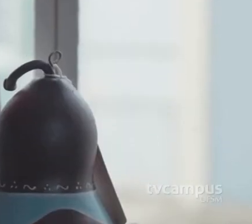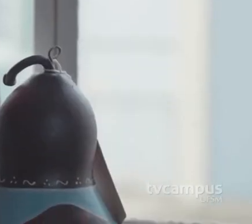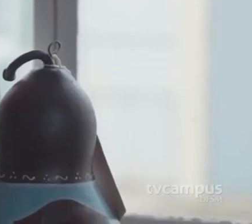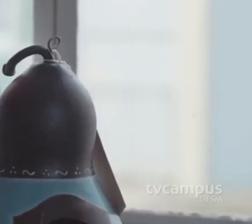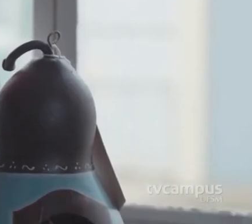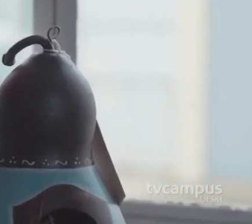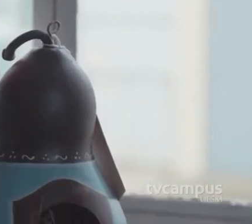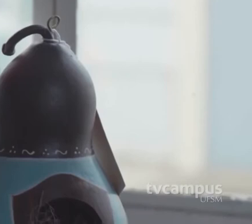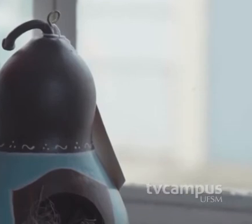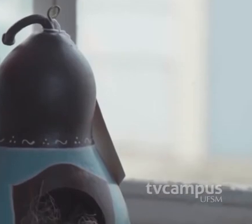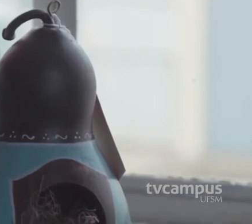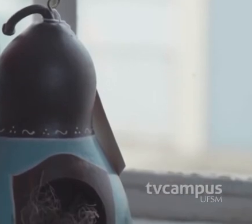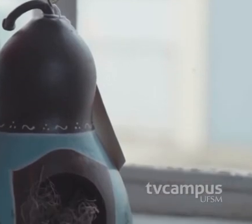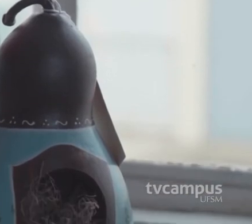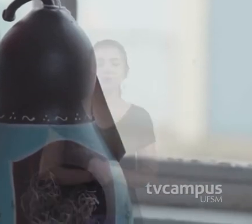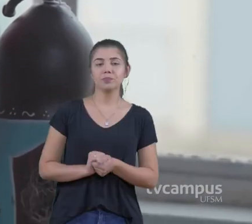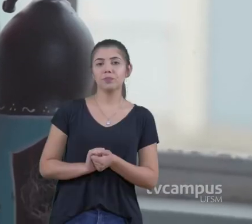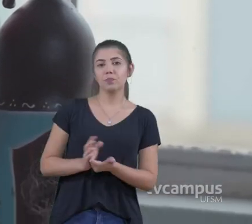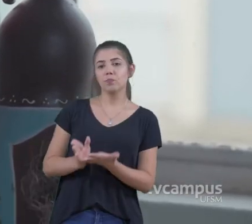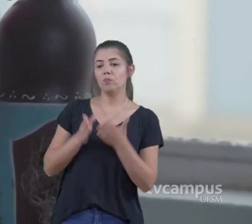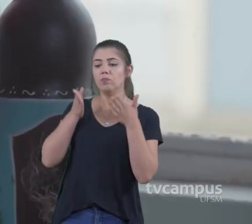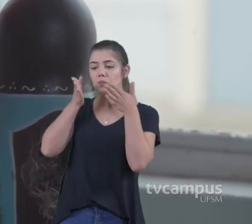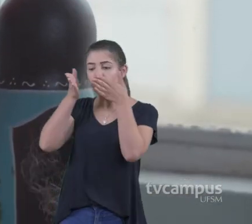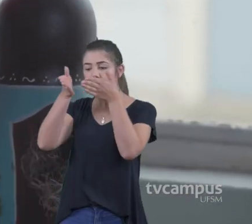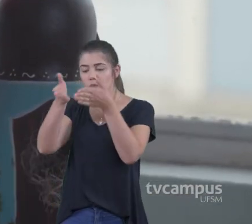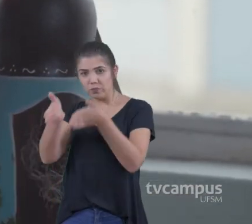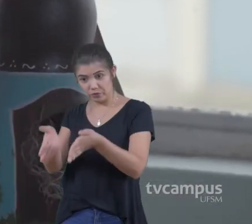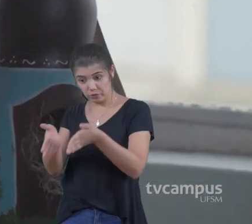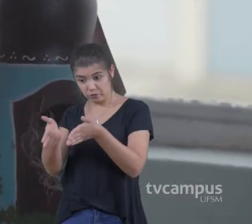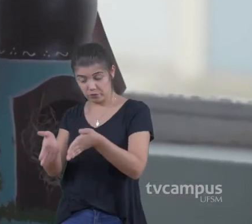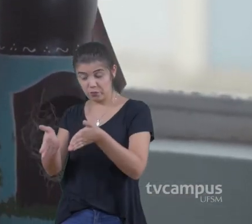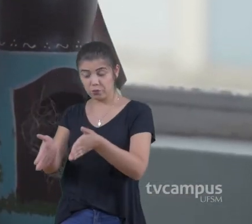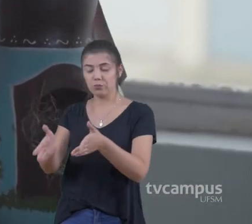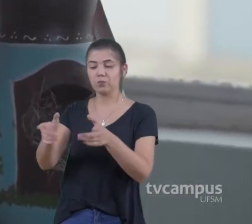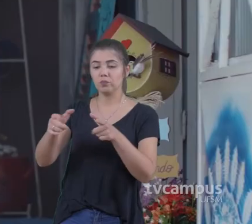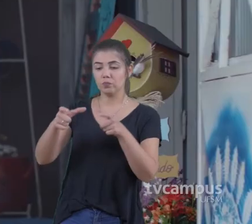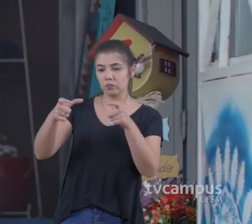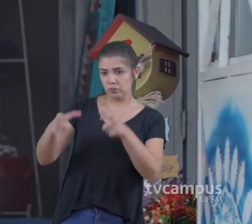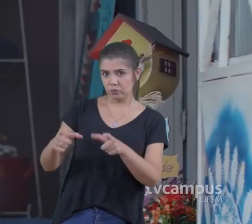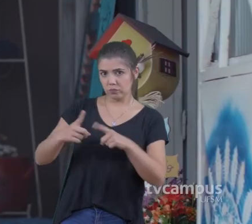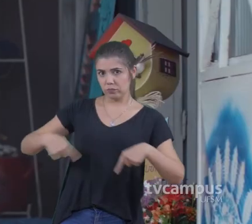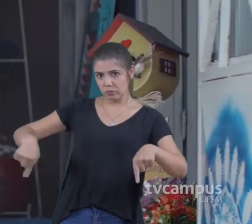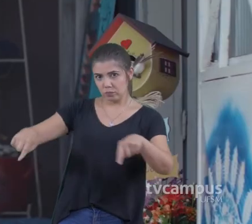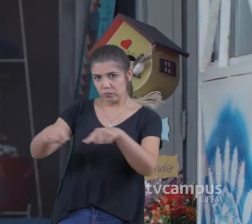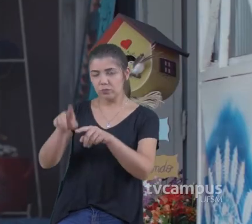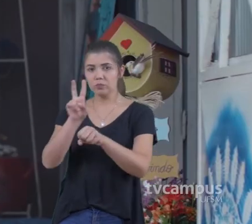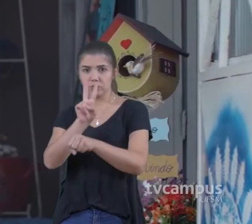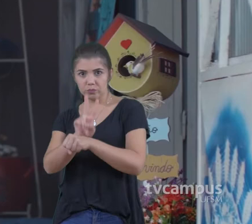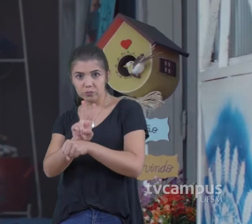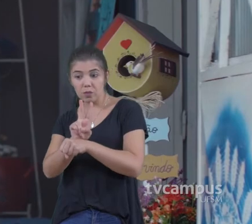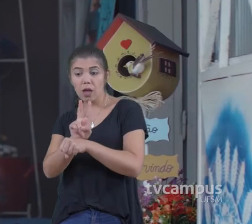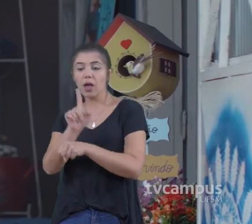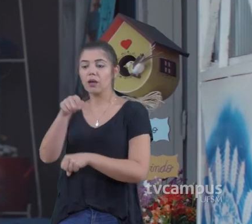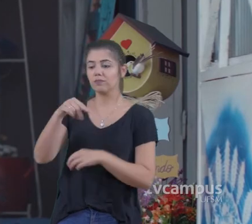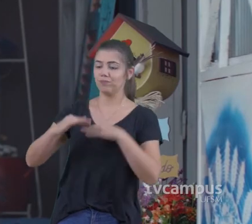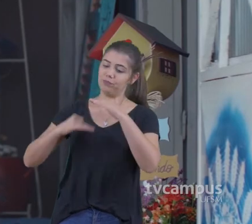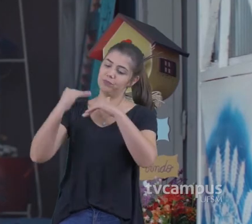Então um dos focos Do Geopar Que é o desenvolvimento local E a gente não faz Desenvolvimento local Sem a comunidade É